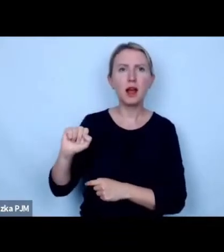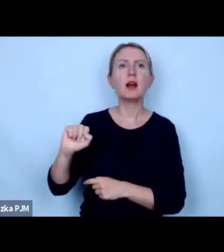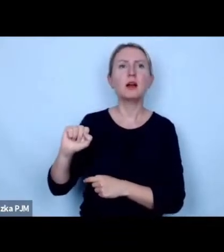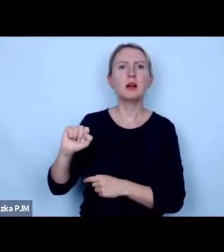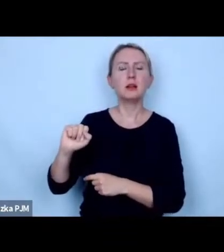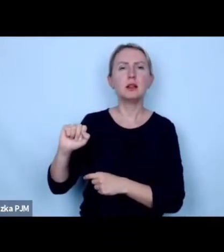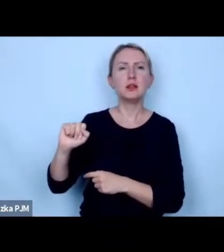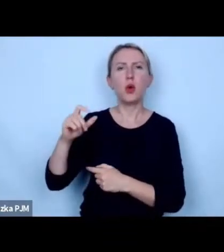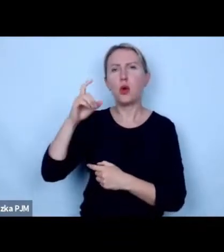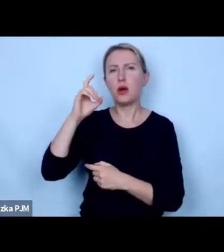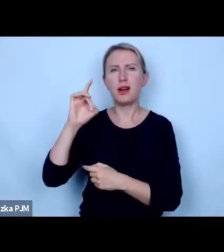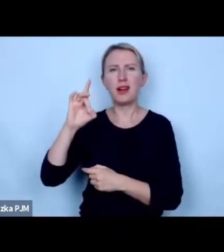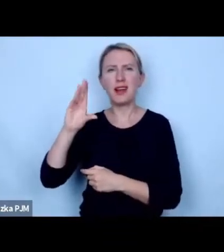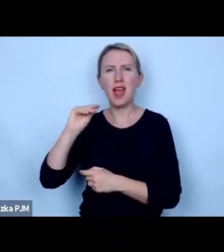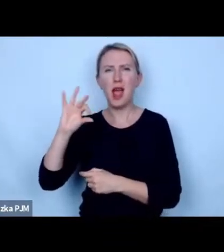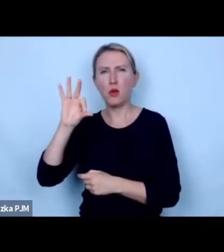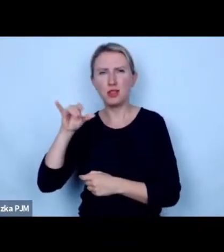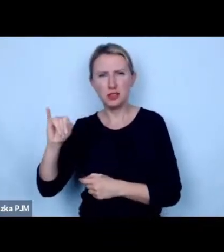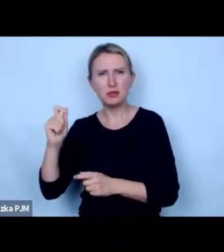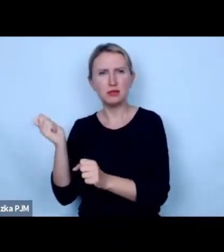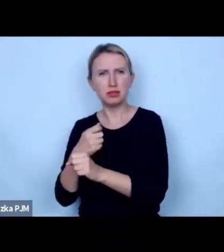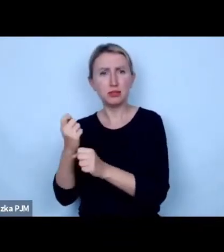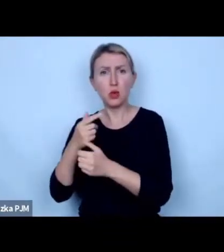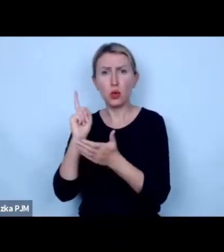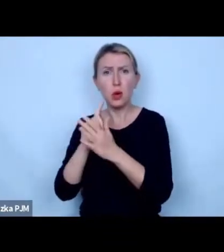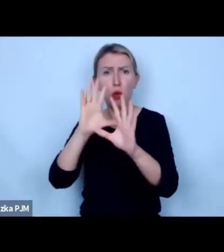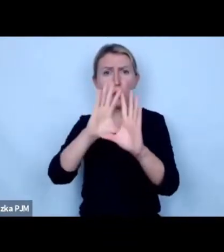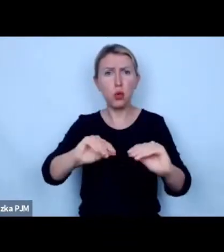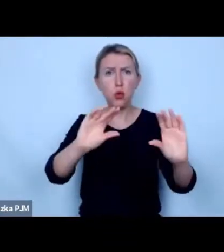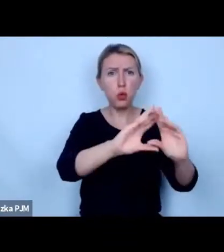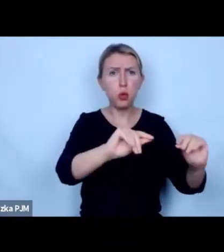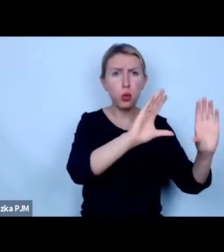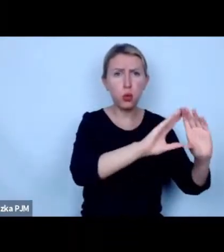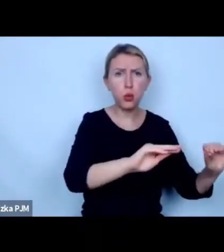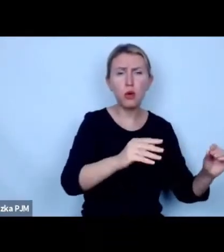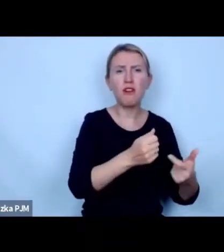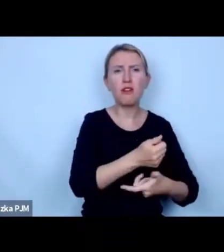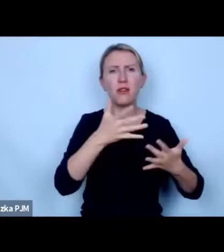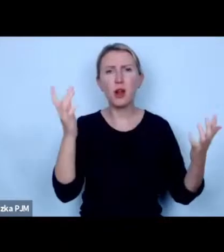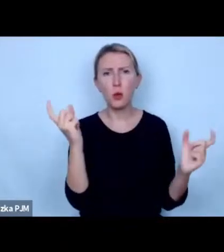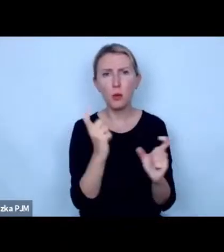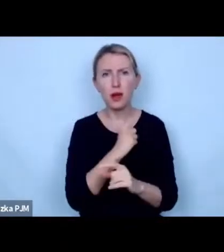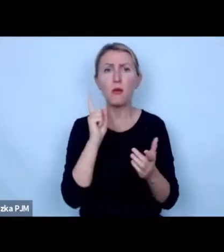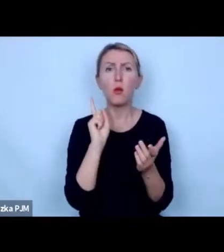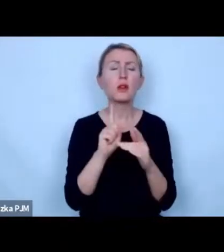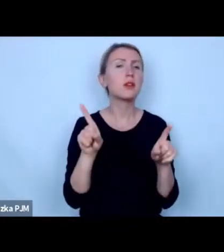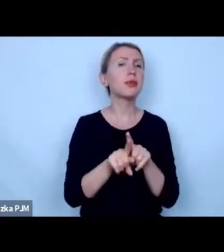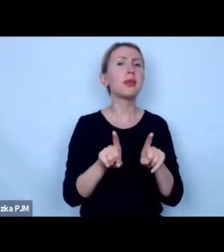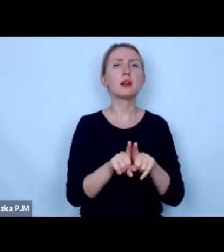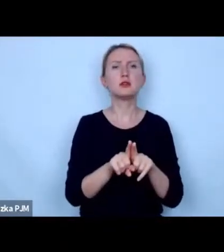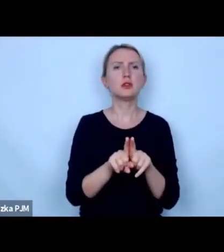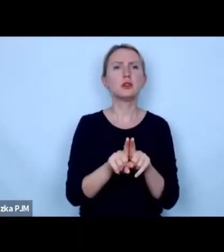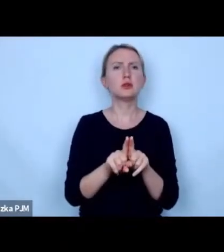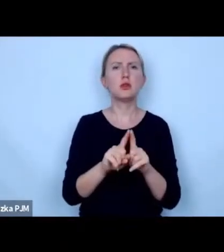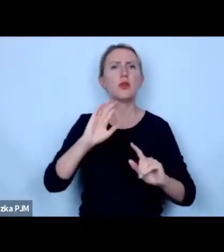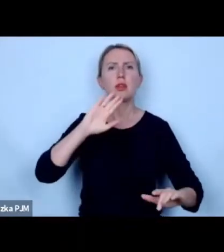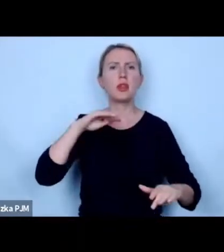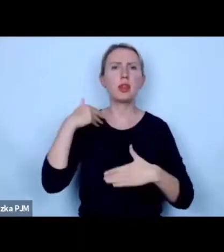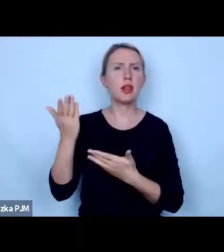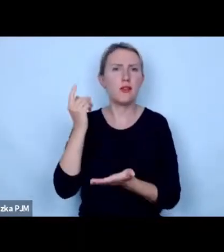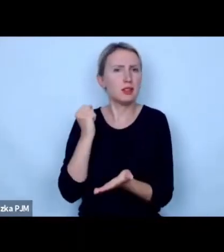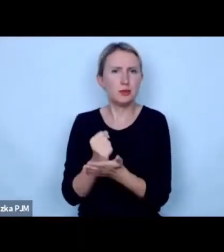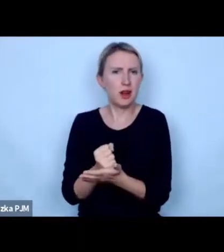wątroby u gęsi które udało się wygasić w wielu wielu państwach jednocześnie jakby nie przyznając praw